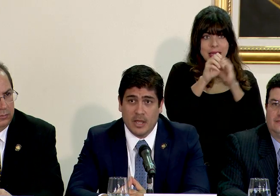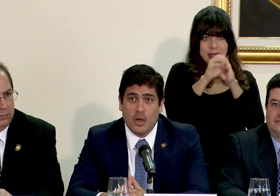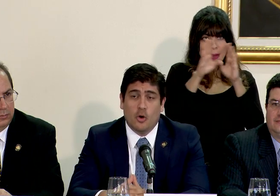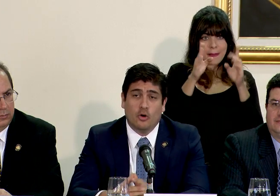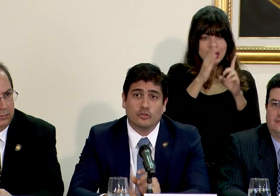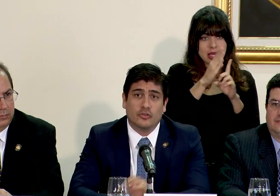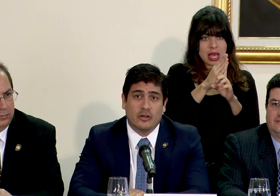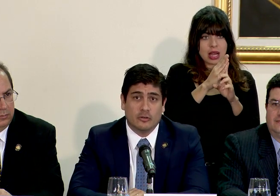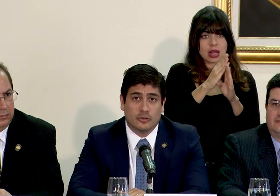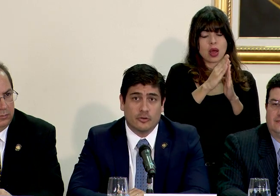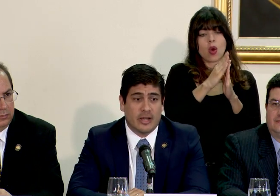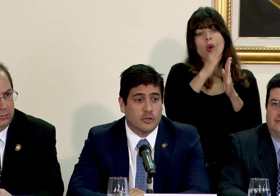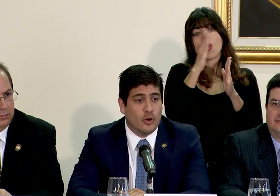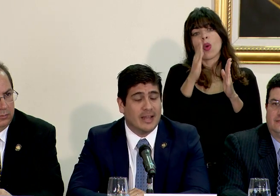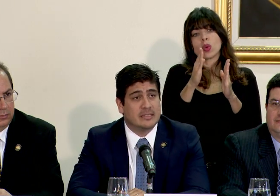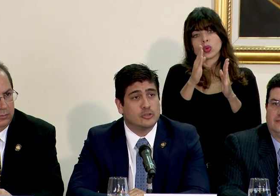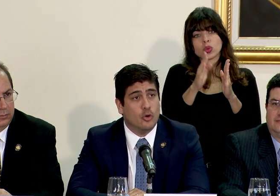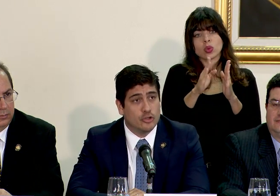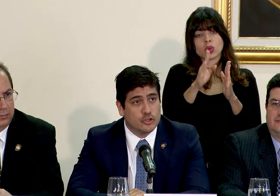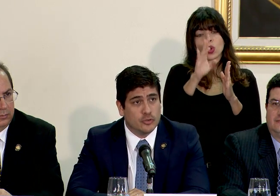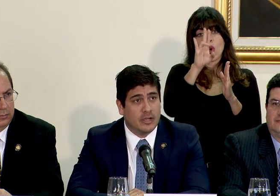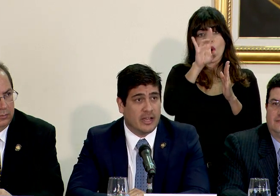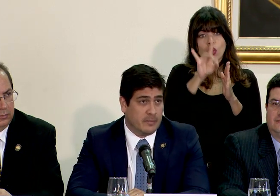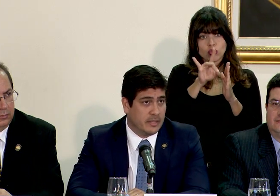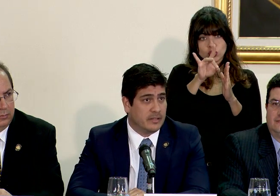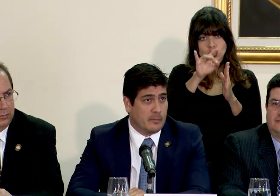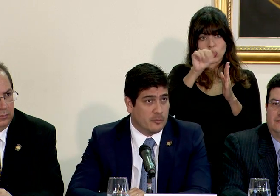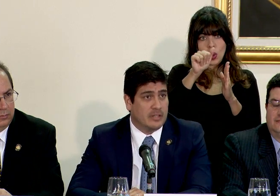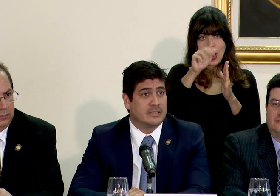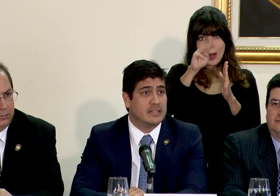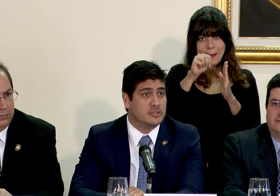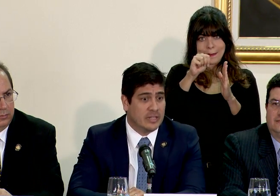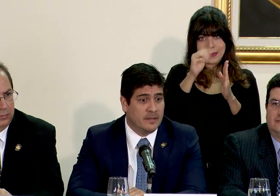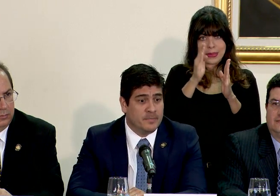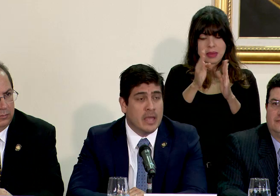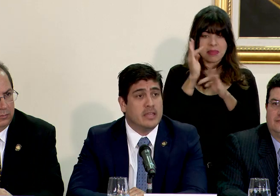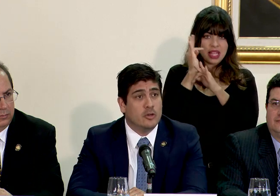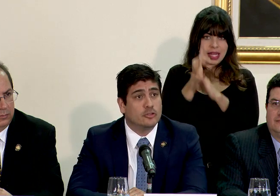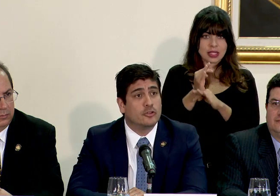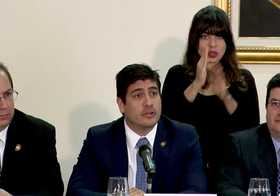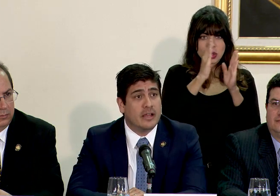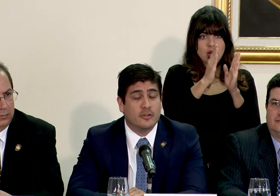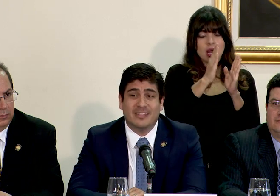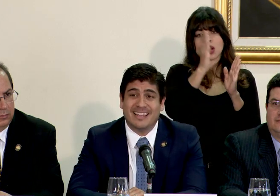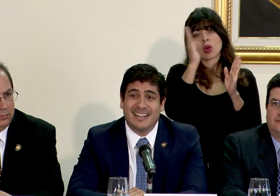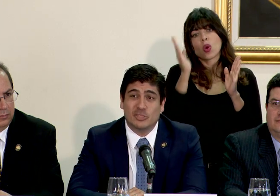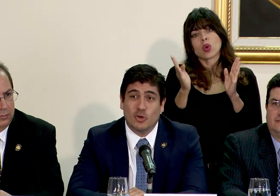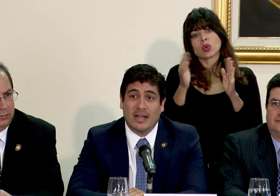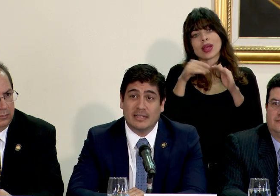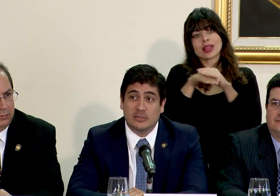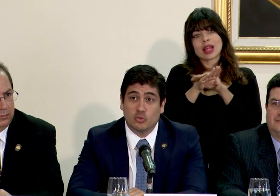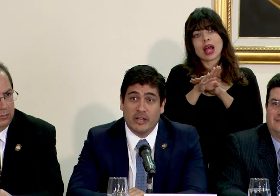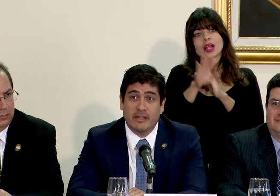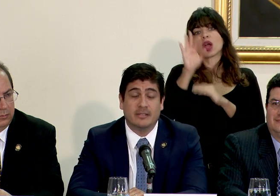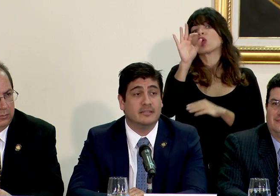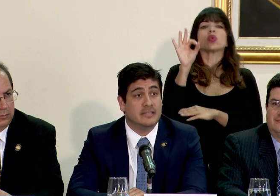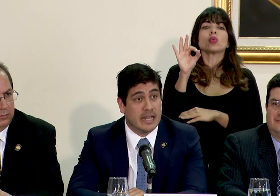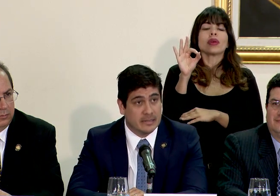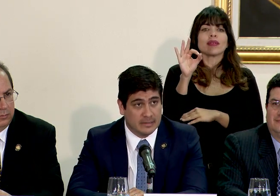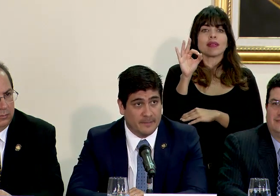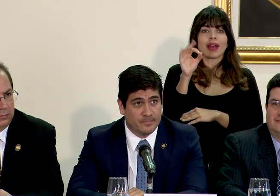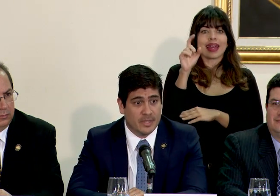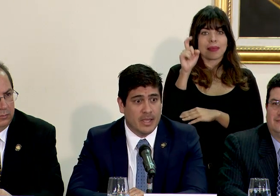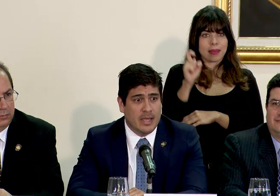mañana, otro horario a las ocho a m, llamémosle el tradicional, y otro horario de ingreso a las nueve